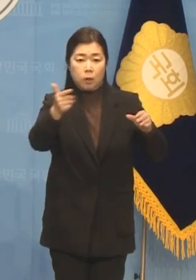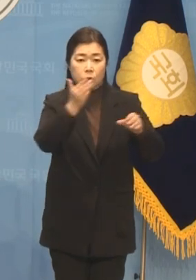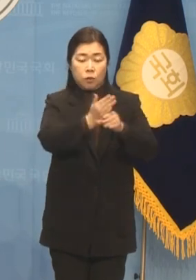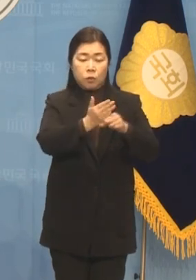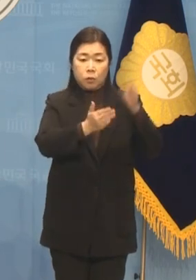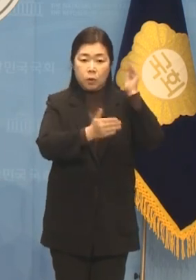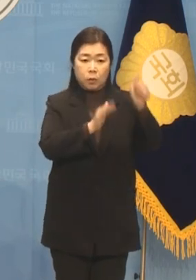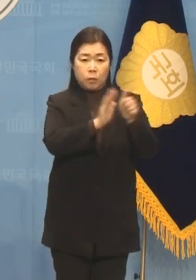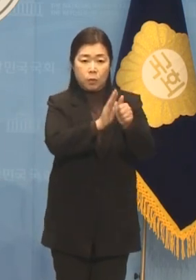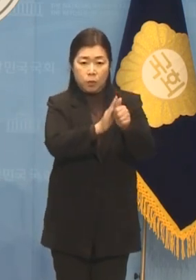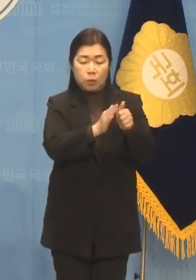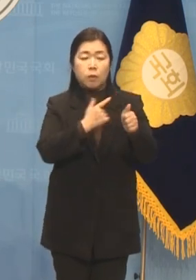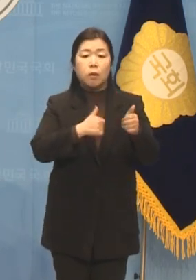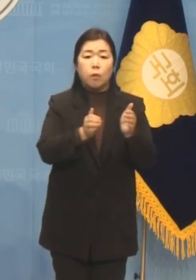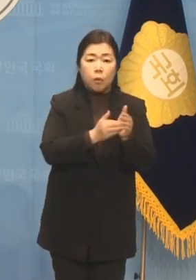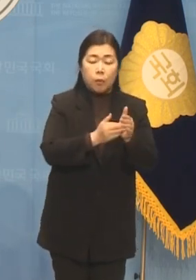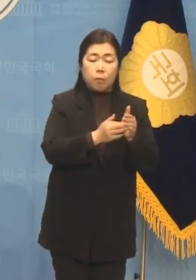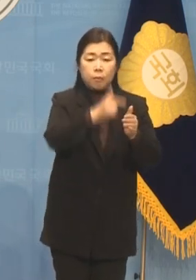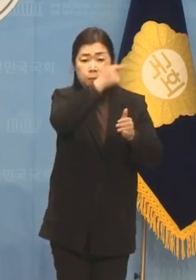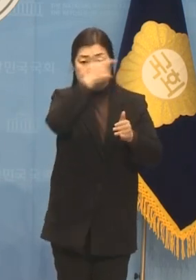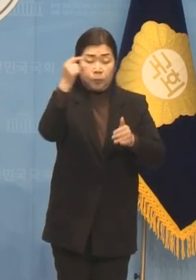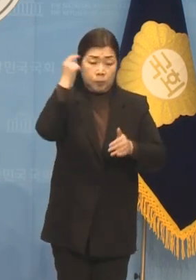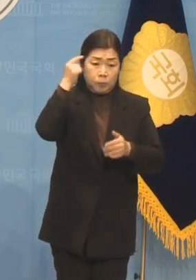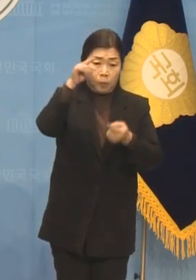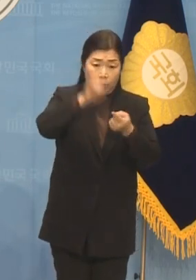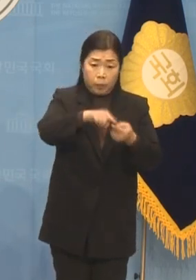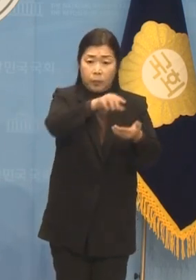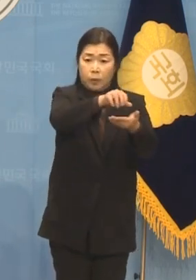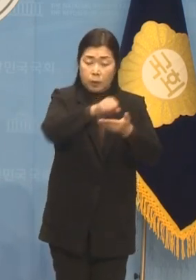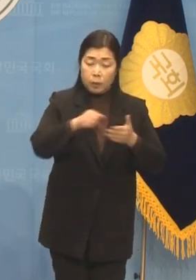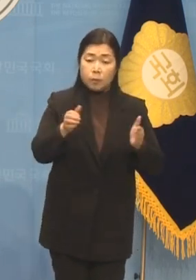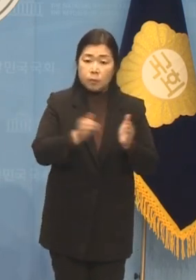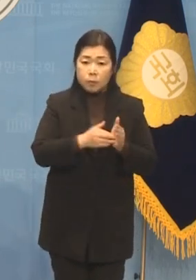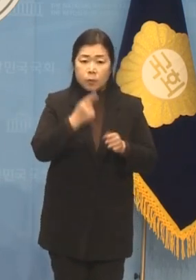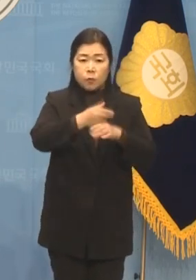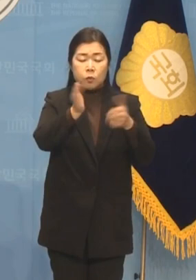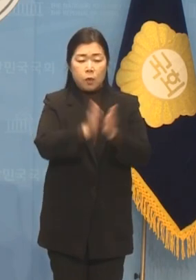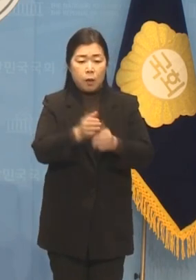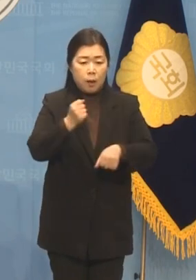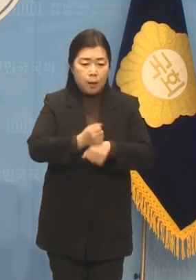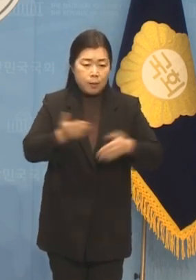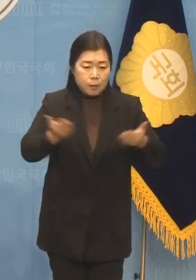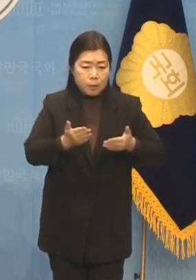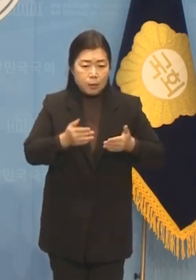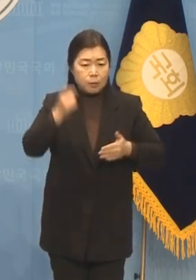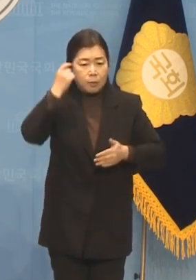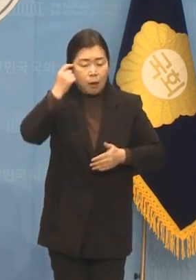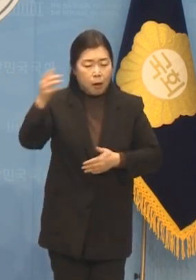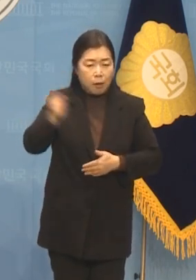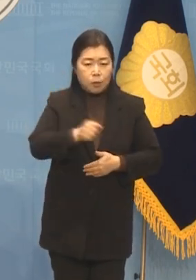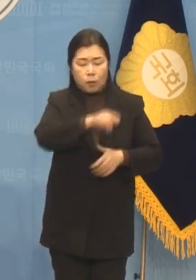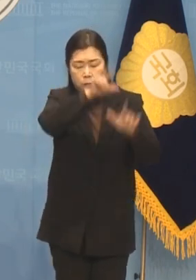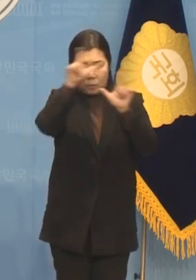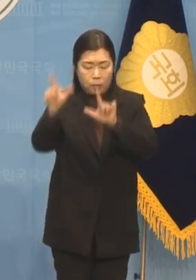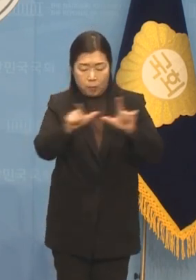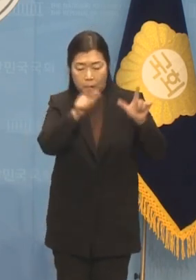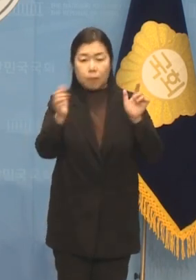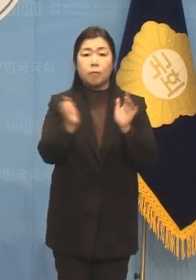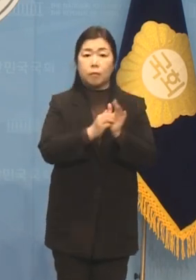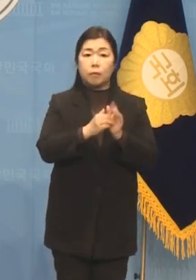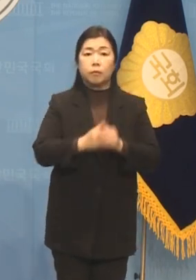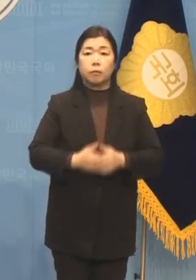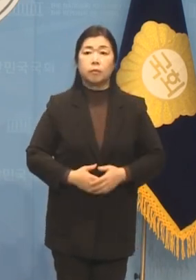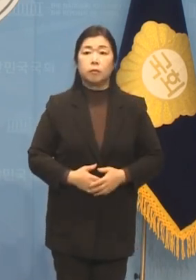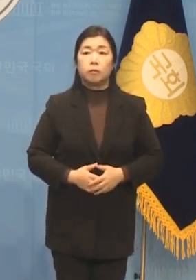김대중 노무현 정신이 민주당이 갈 길이라는 신념으로 살아왔습니다. 의정활동을